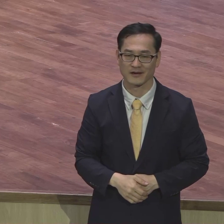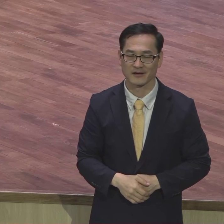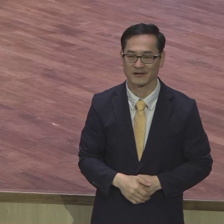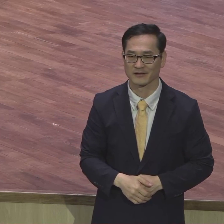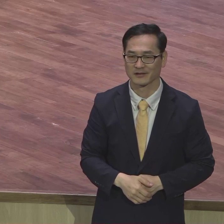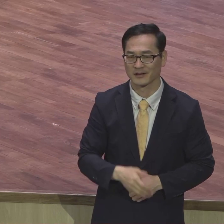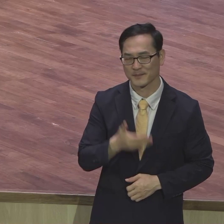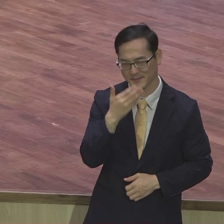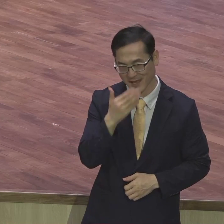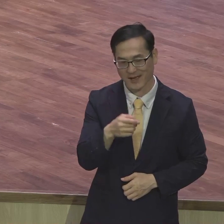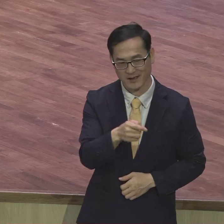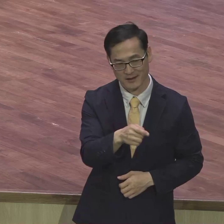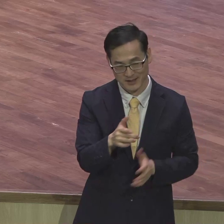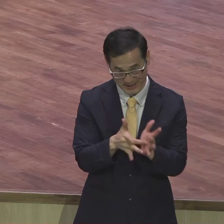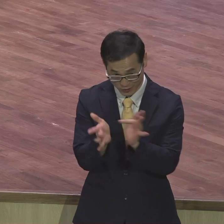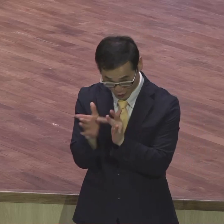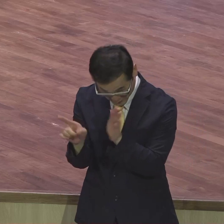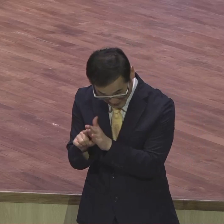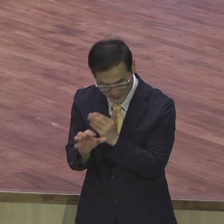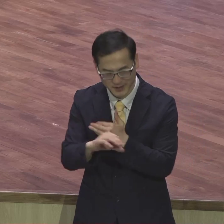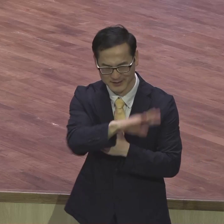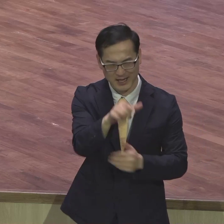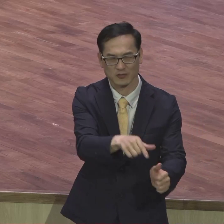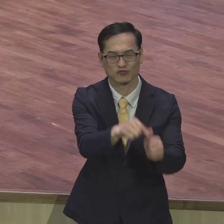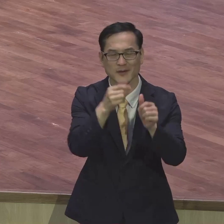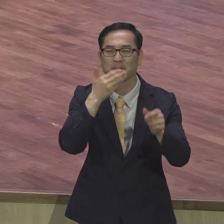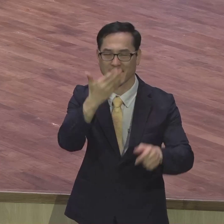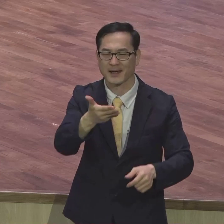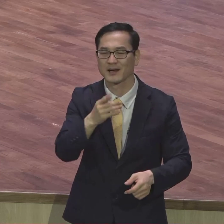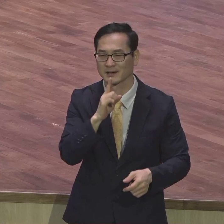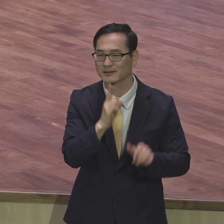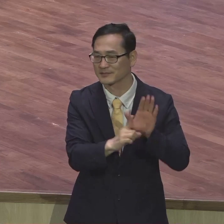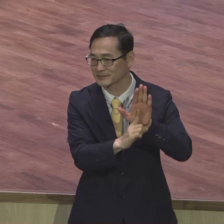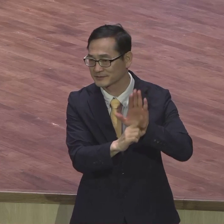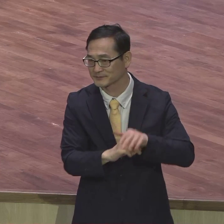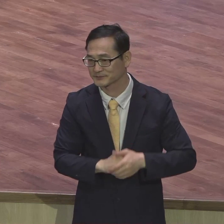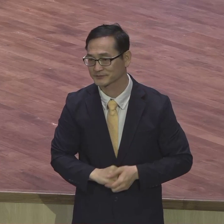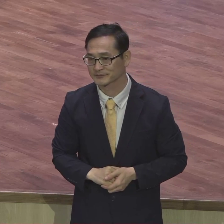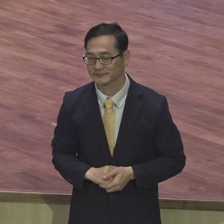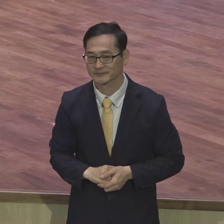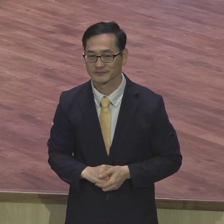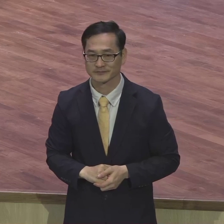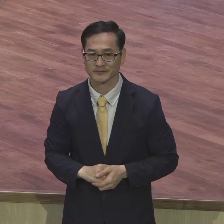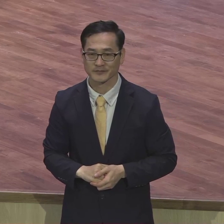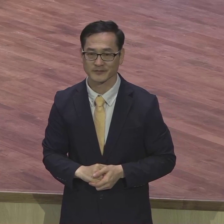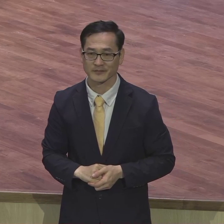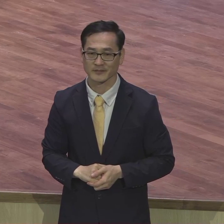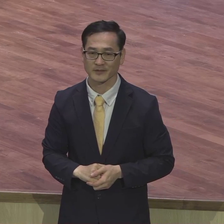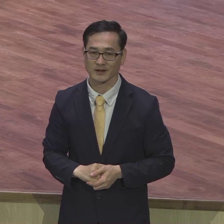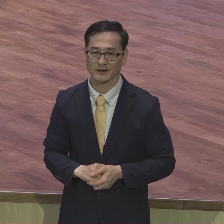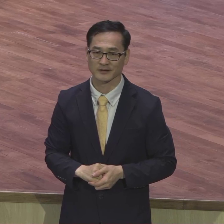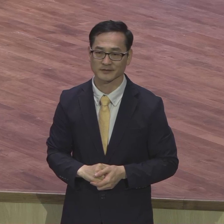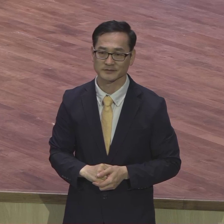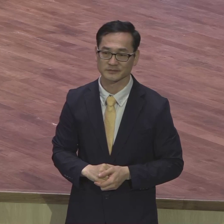하나님의 은혜와 부르심에는 결코 후회가 없다 신비로운